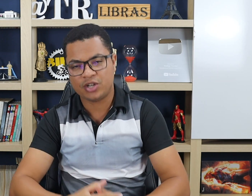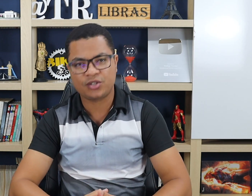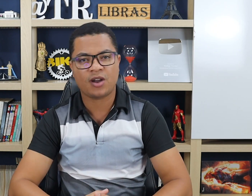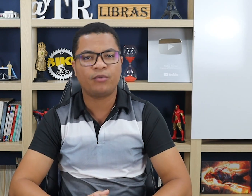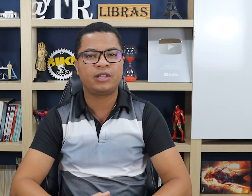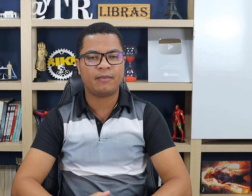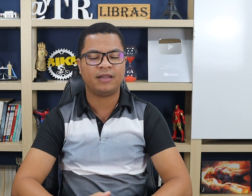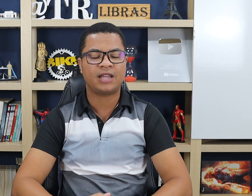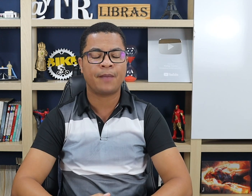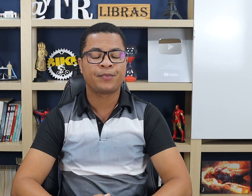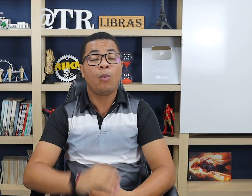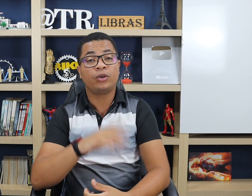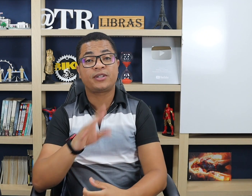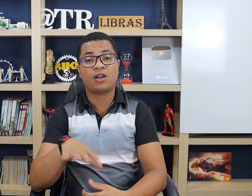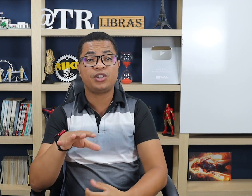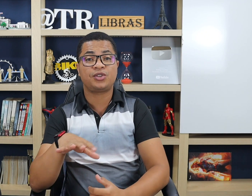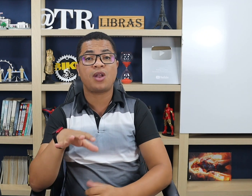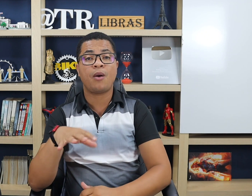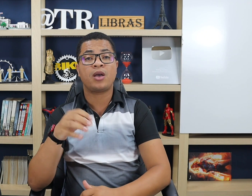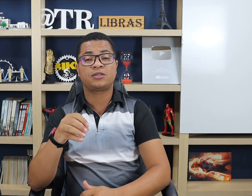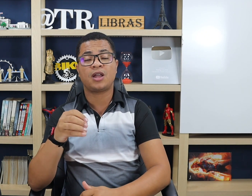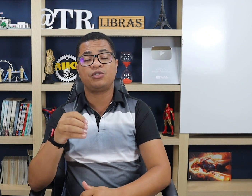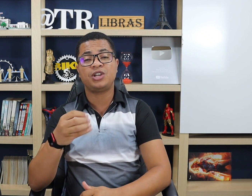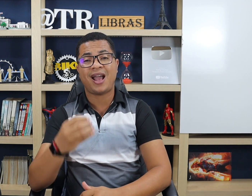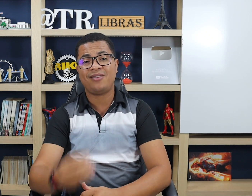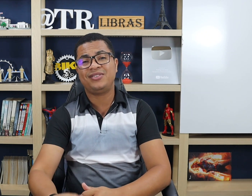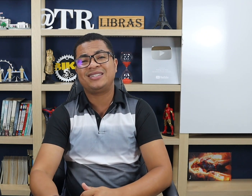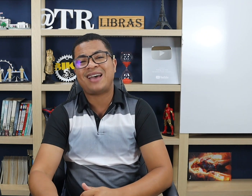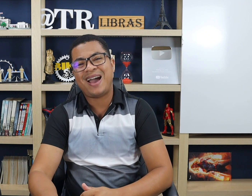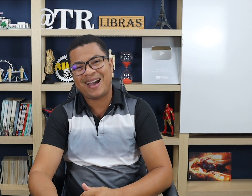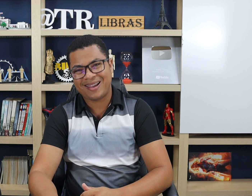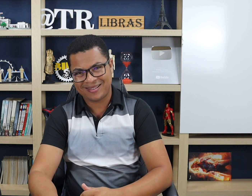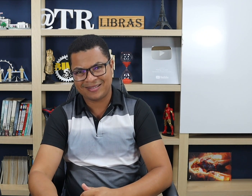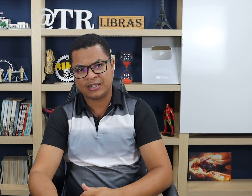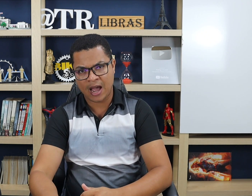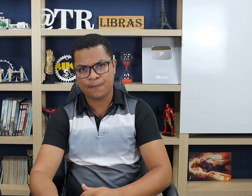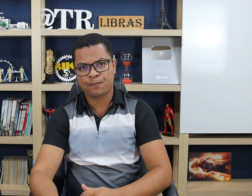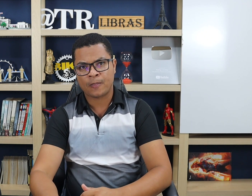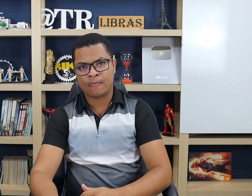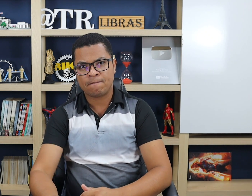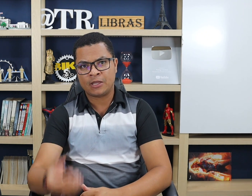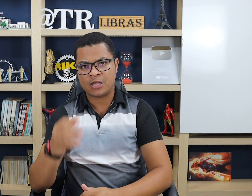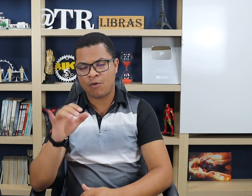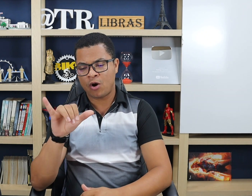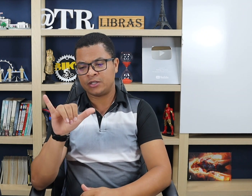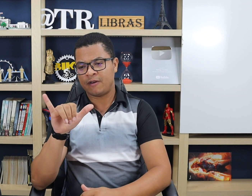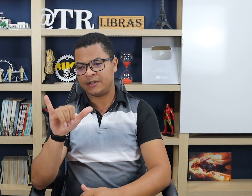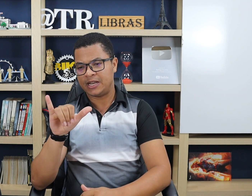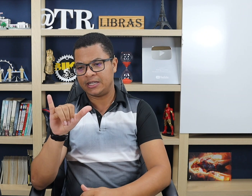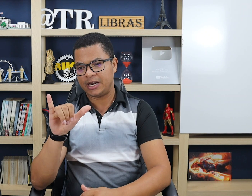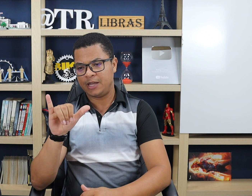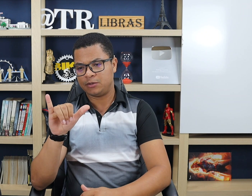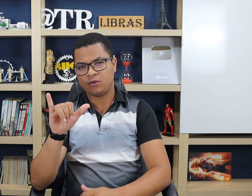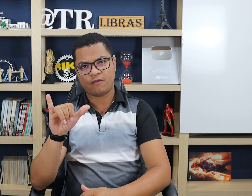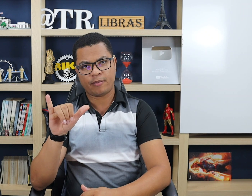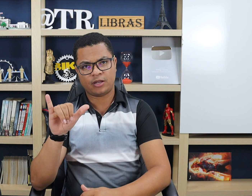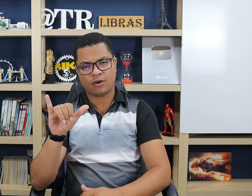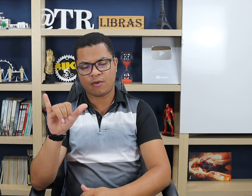direcional também, tá? Um outro sinal direcional é o sinal de avisar, tá? Então, ó, você vai fazer a letra Y do alfabeto manual,